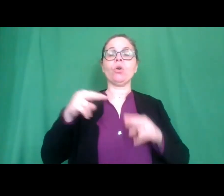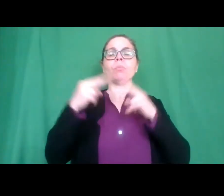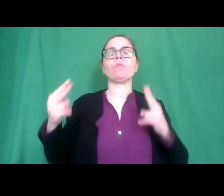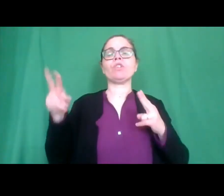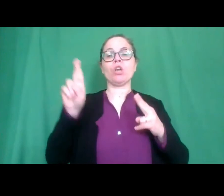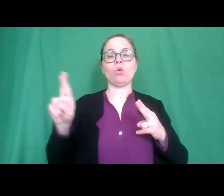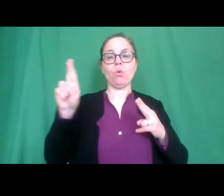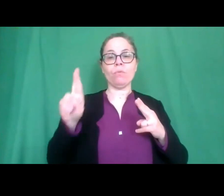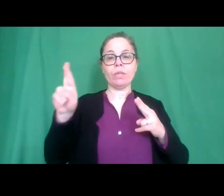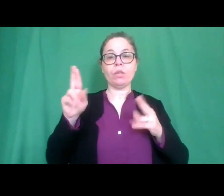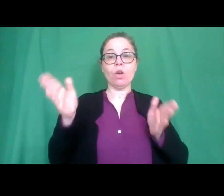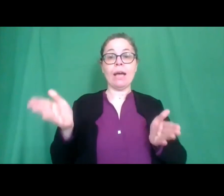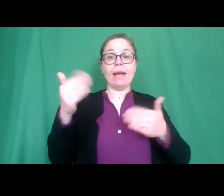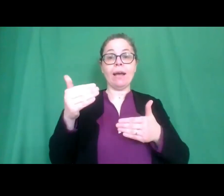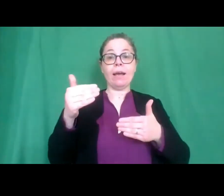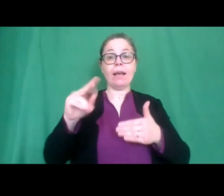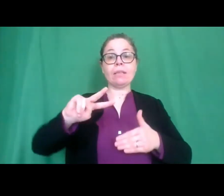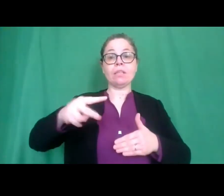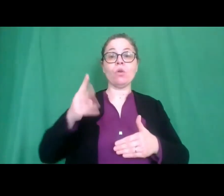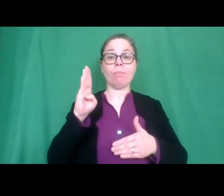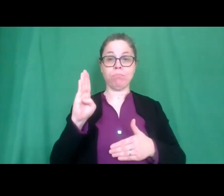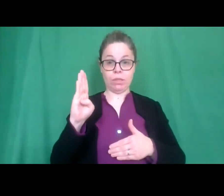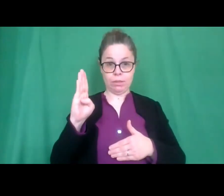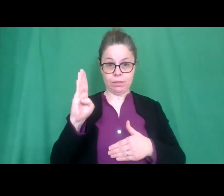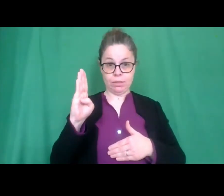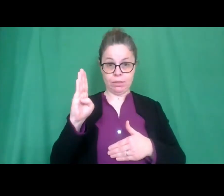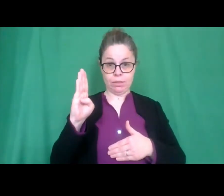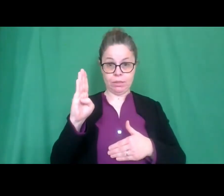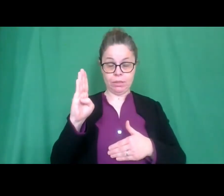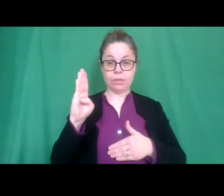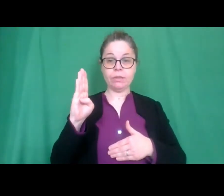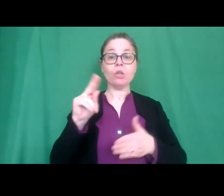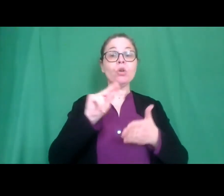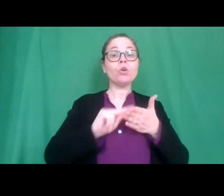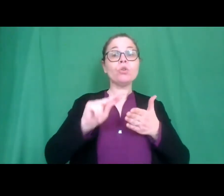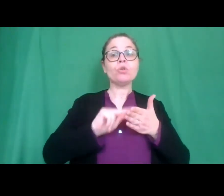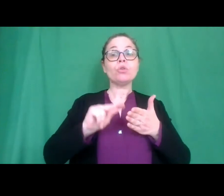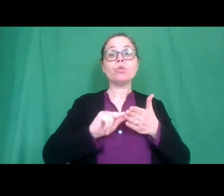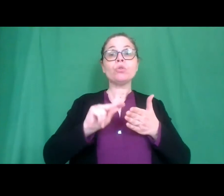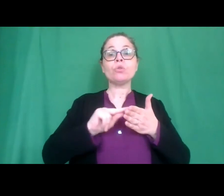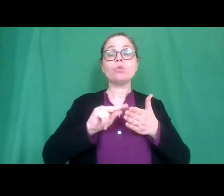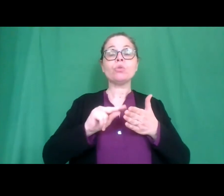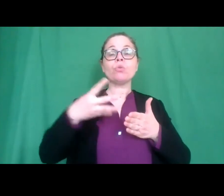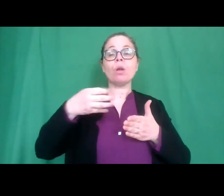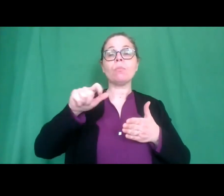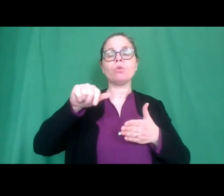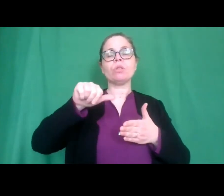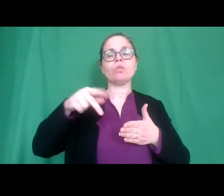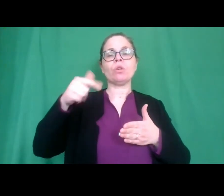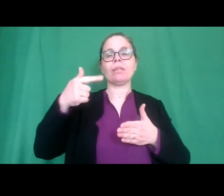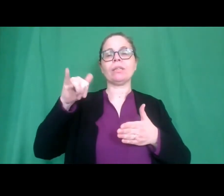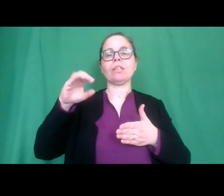particolare la classe seconda B del plesso Monsignor Santetiozzo con l